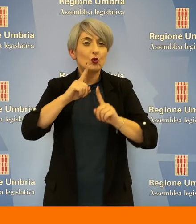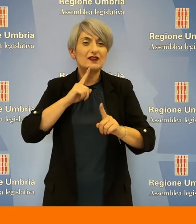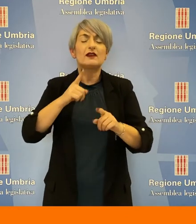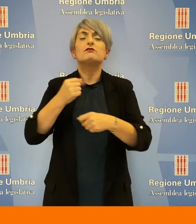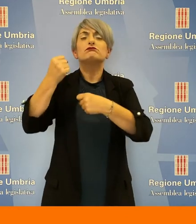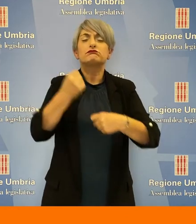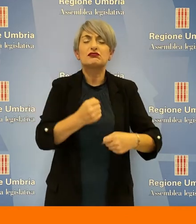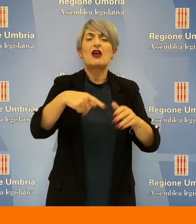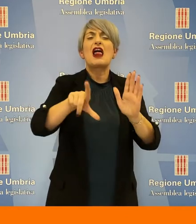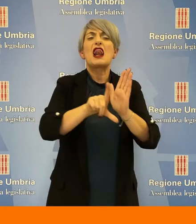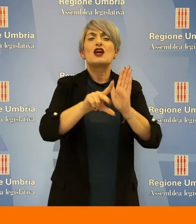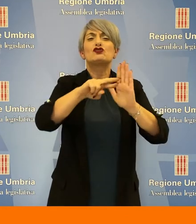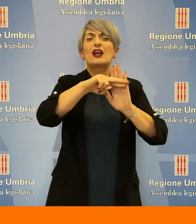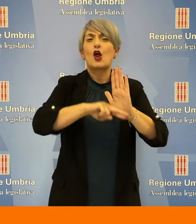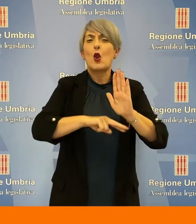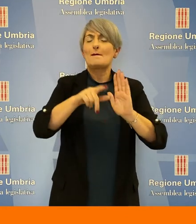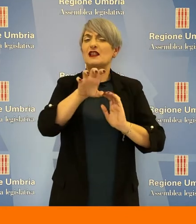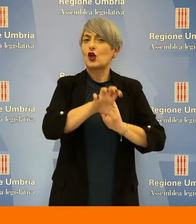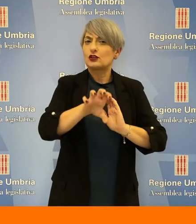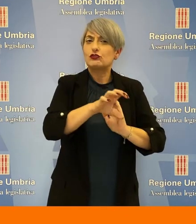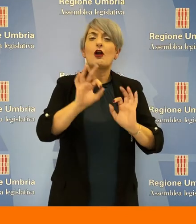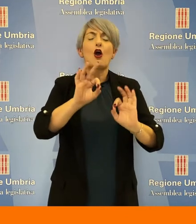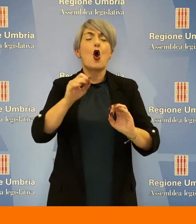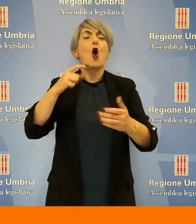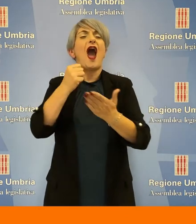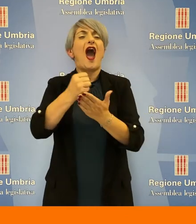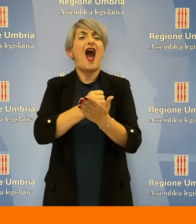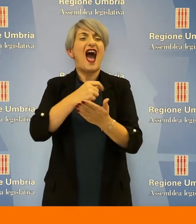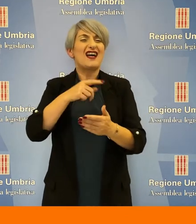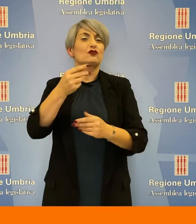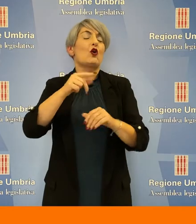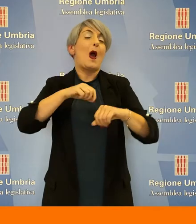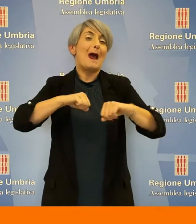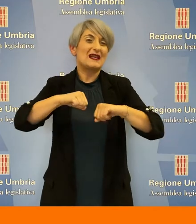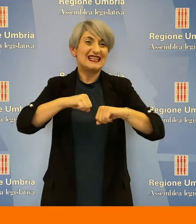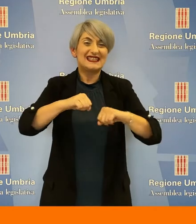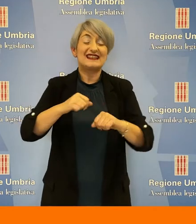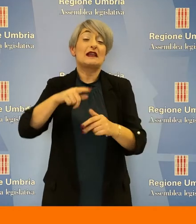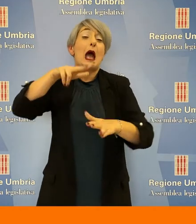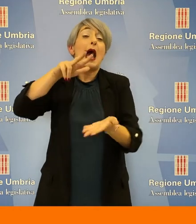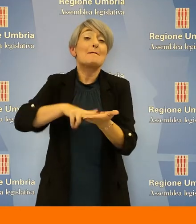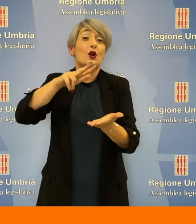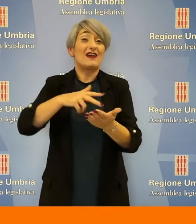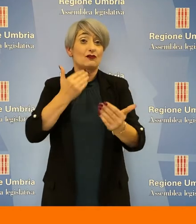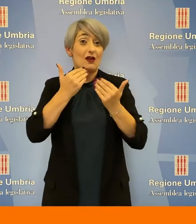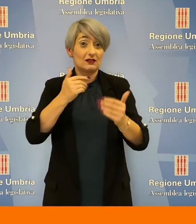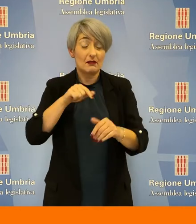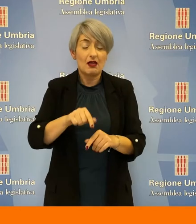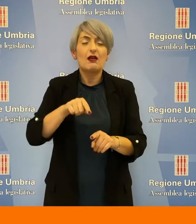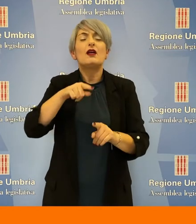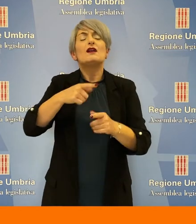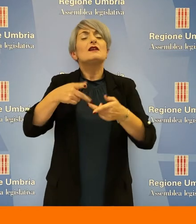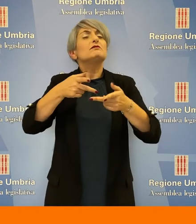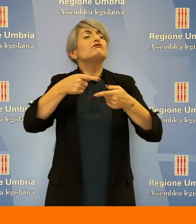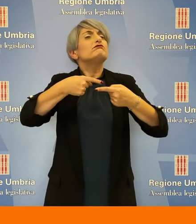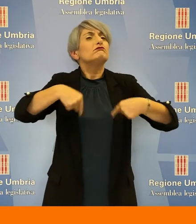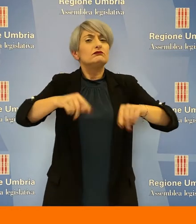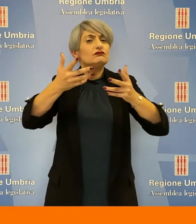consultivo istituiti con legge o regolamento regionale o con atto amministrativo approvato dall'Assemblea. Al termine della seduta